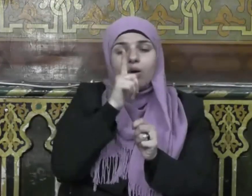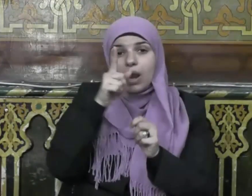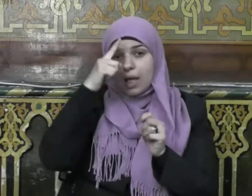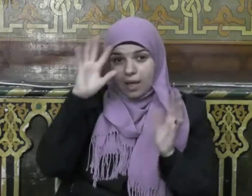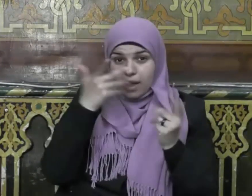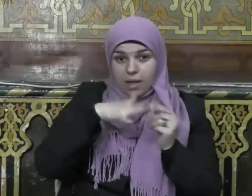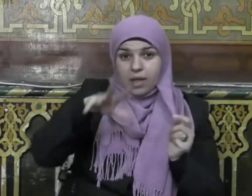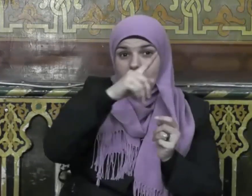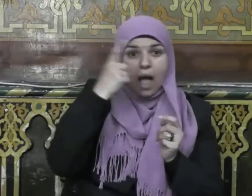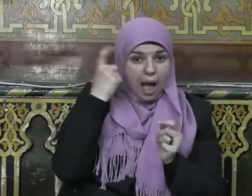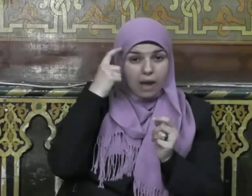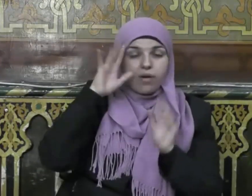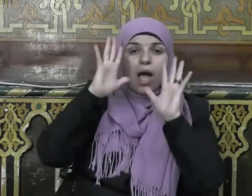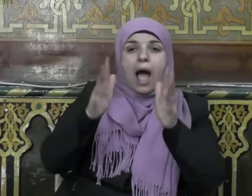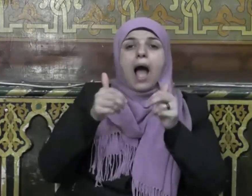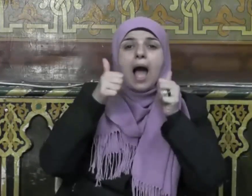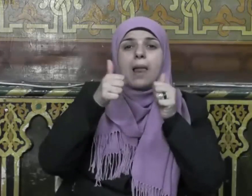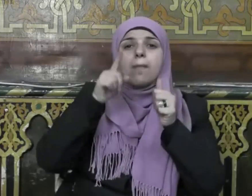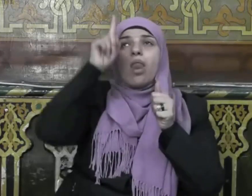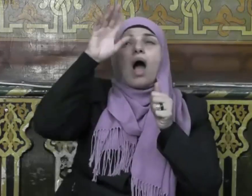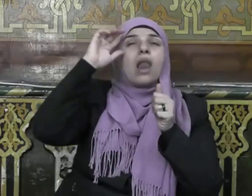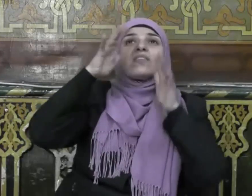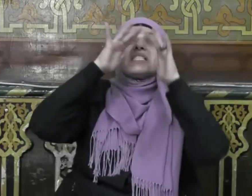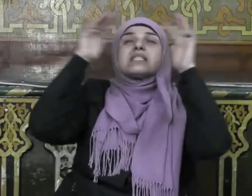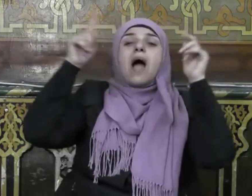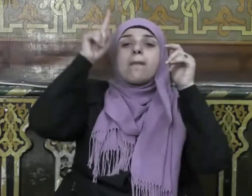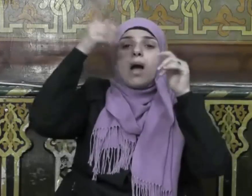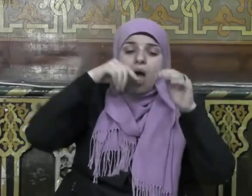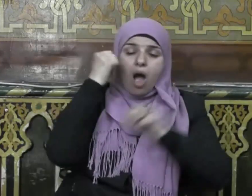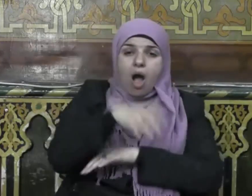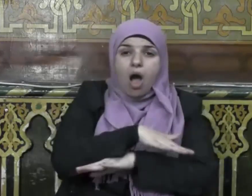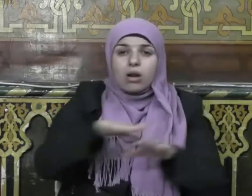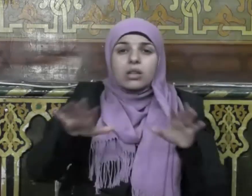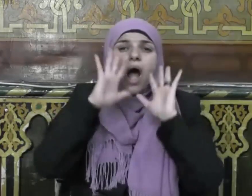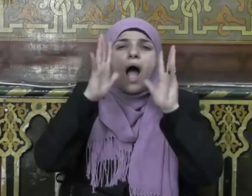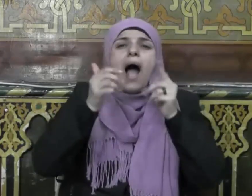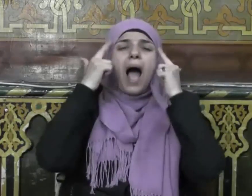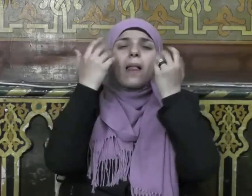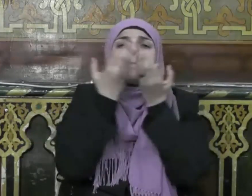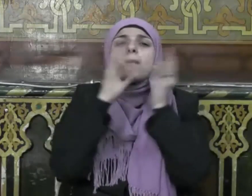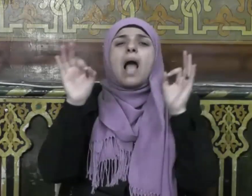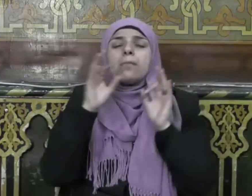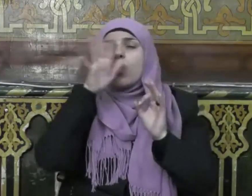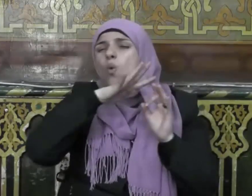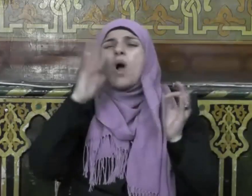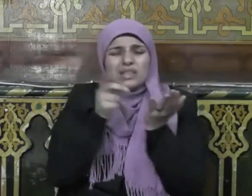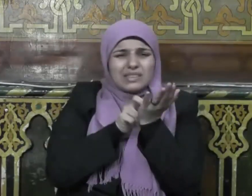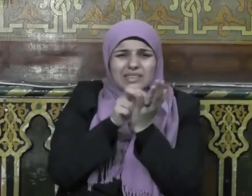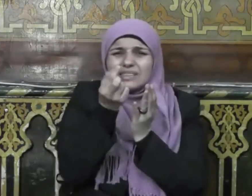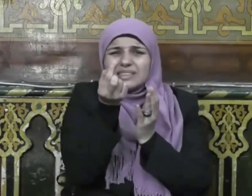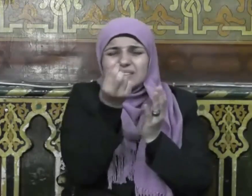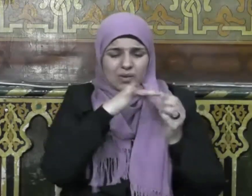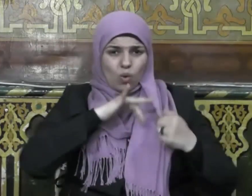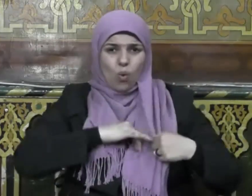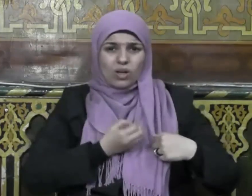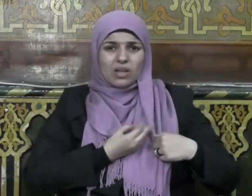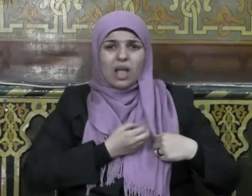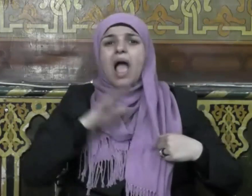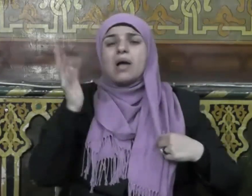أن الله يعلم ما في السماوات وما في الأرض ما يكون من نجوى ثلاثة إلا